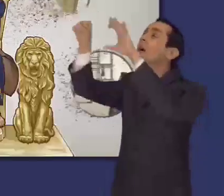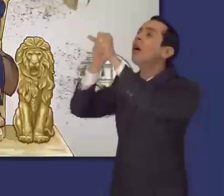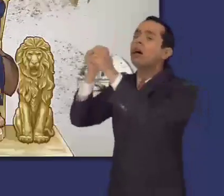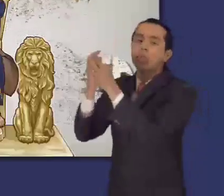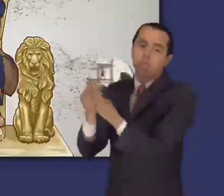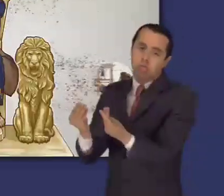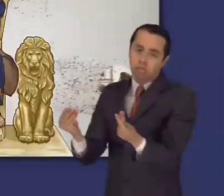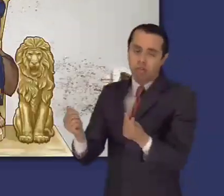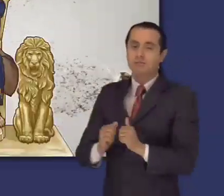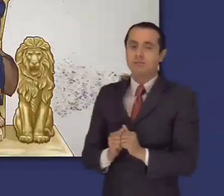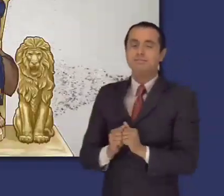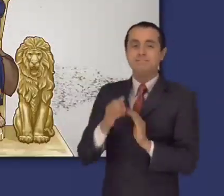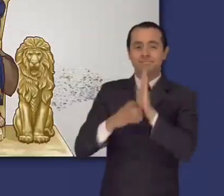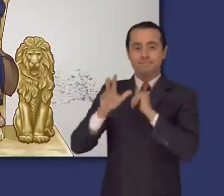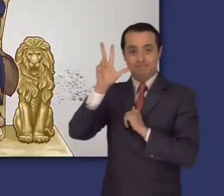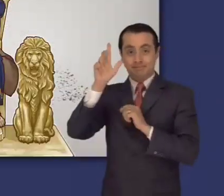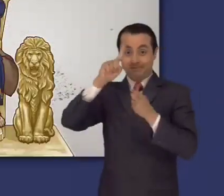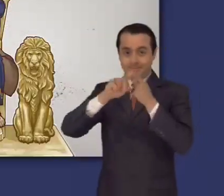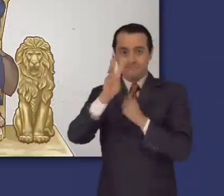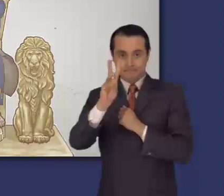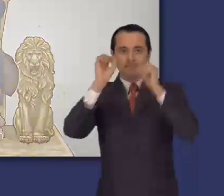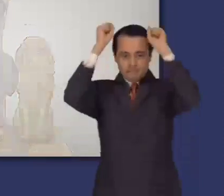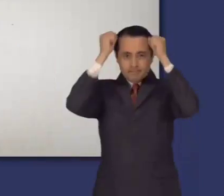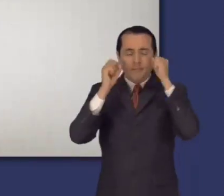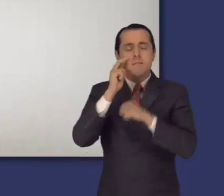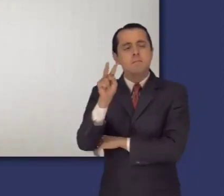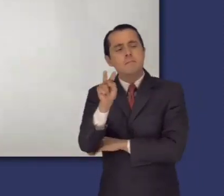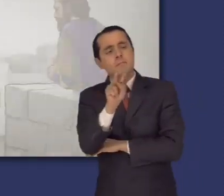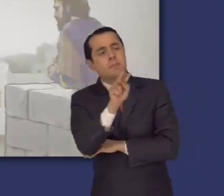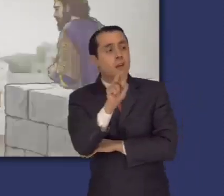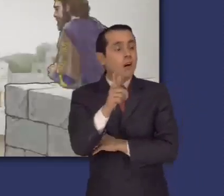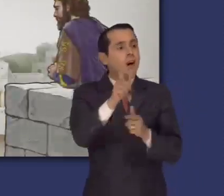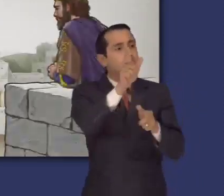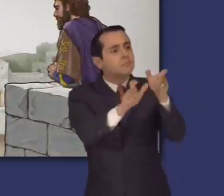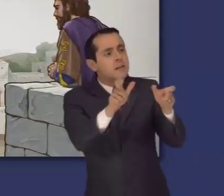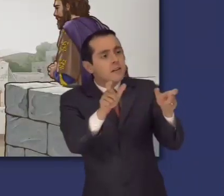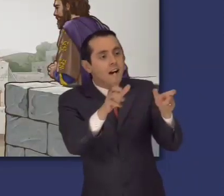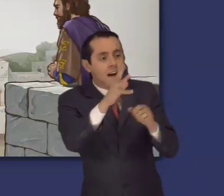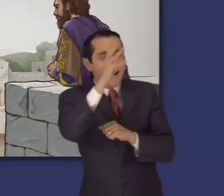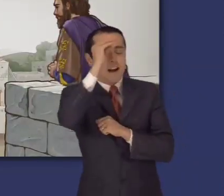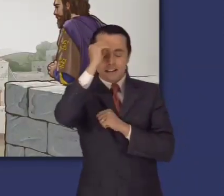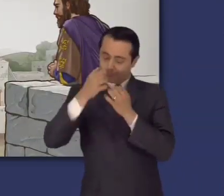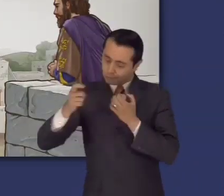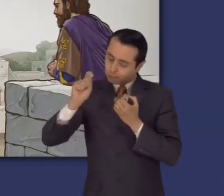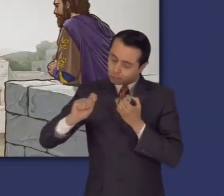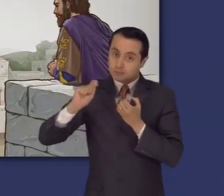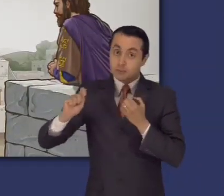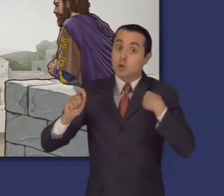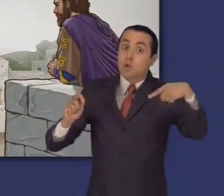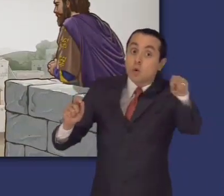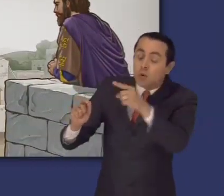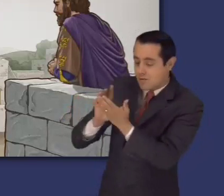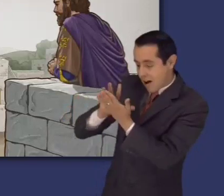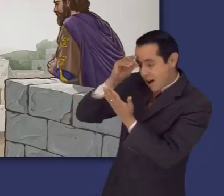éxito es como ir tras el viento. En los capítulos tres a seis, hallamos algunas de sus reflexiones